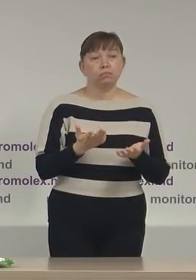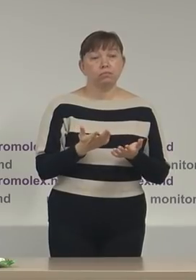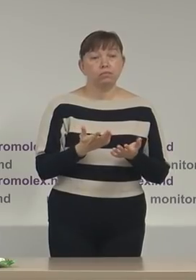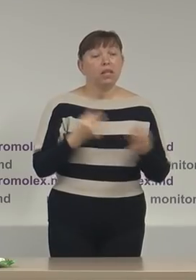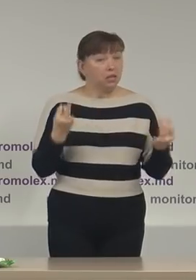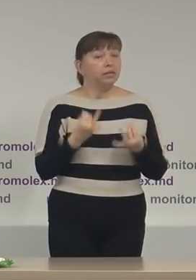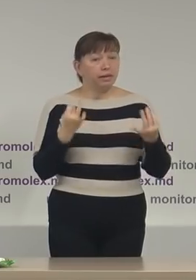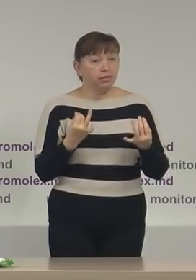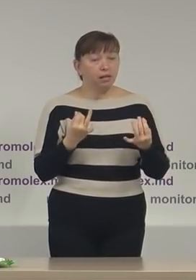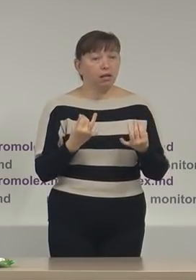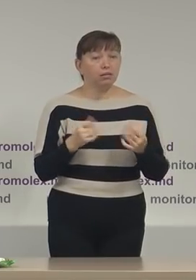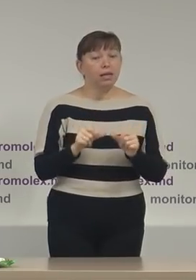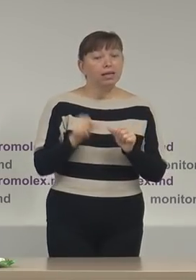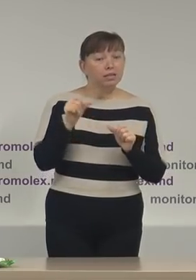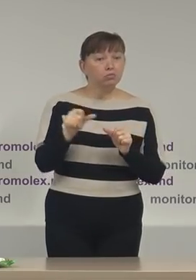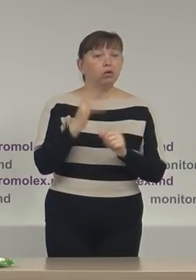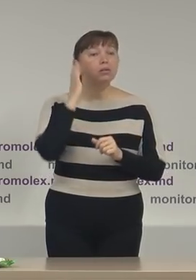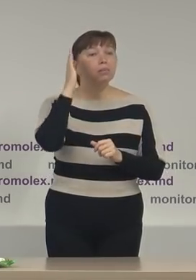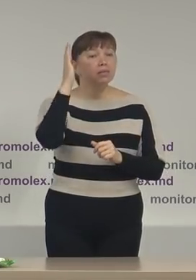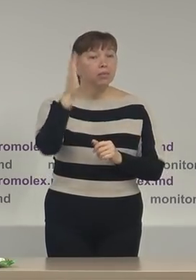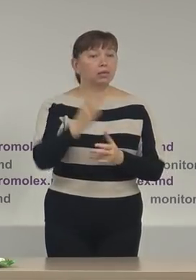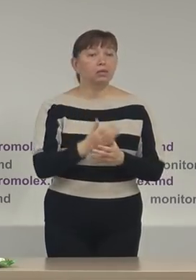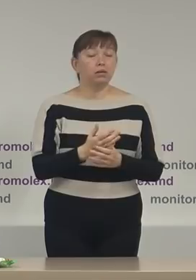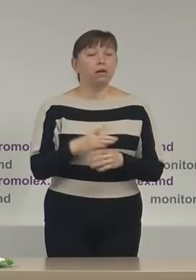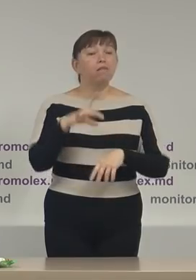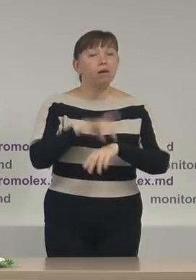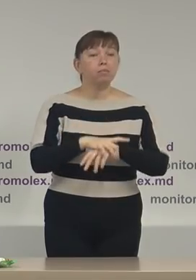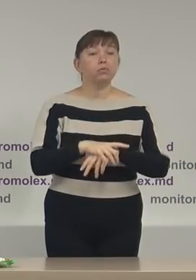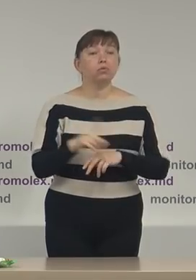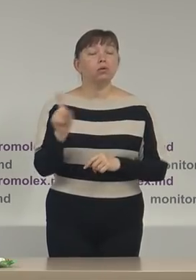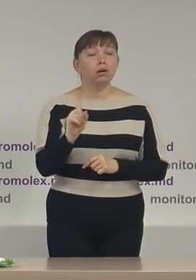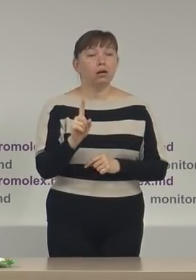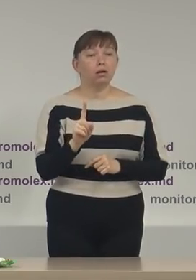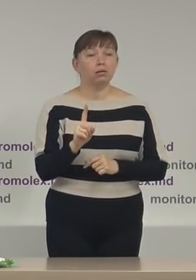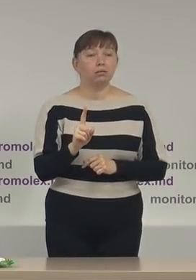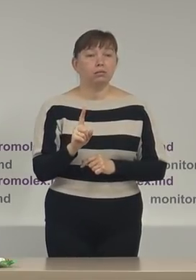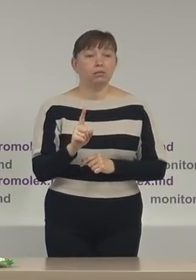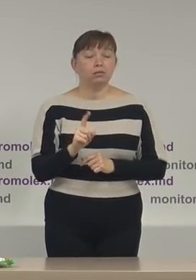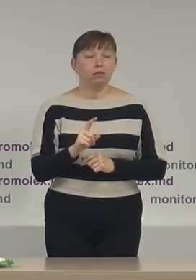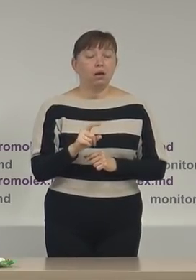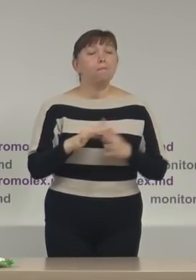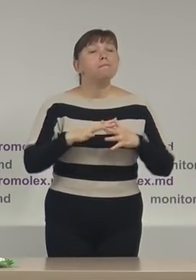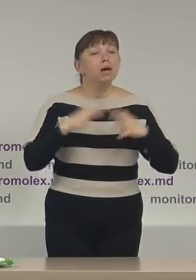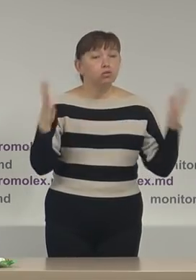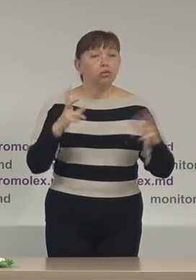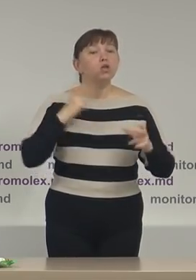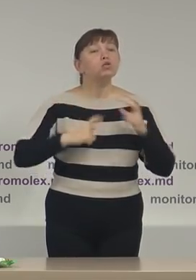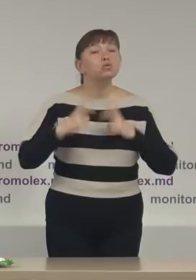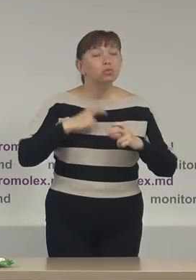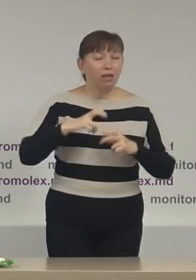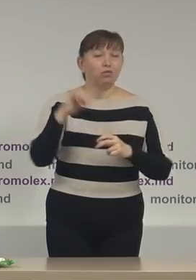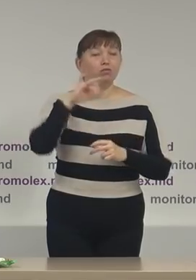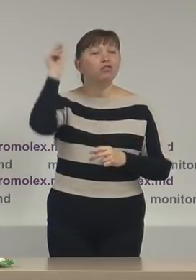interesantă, în special din perspectiva faptului că majoritatea studenților și